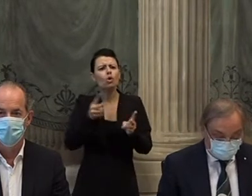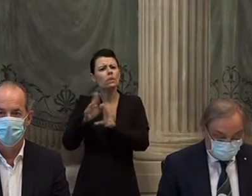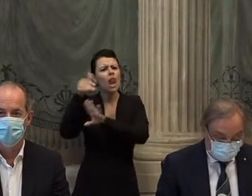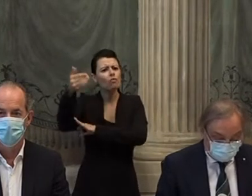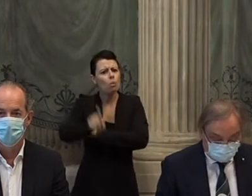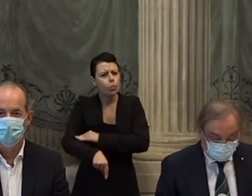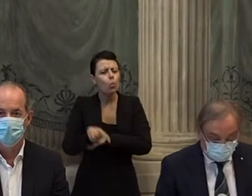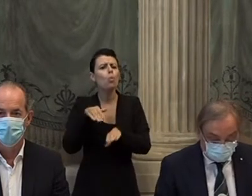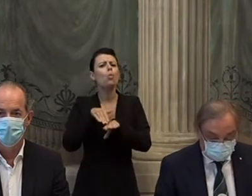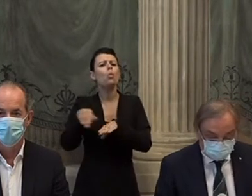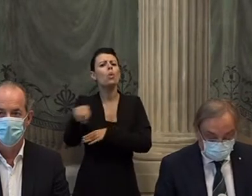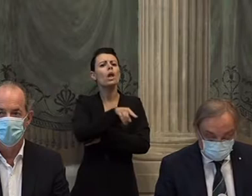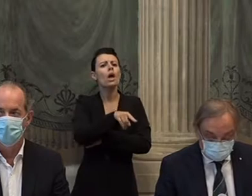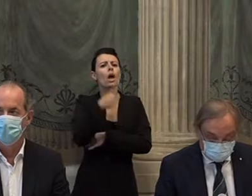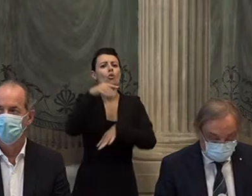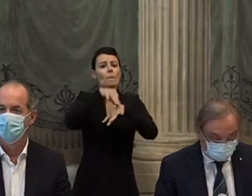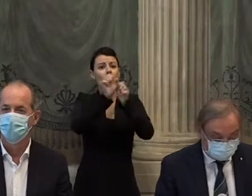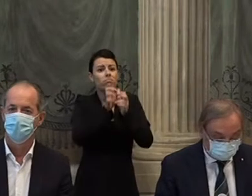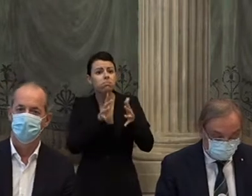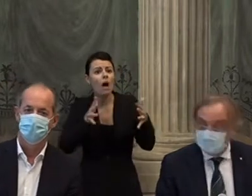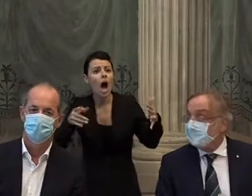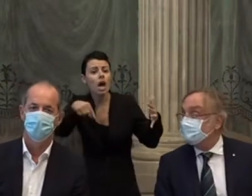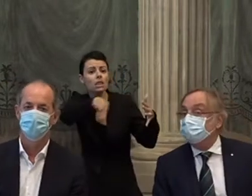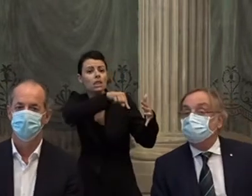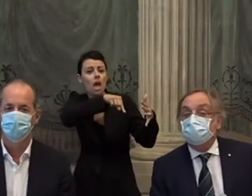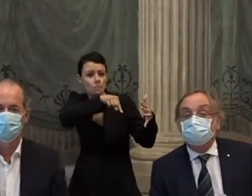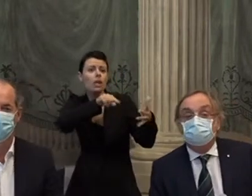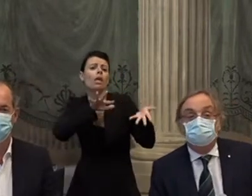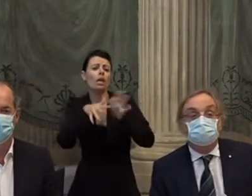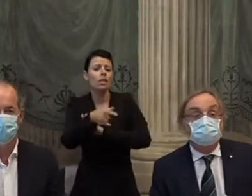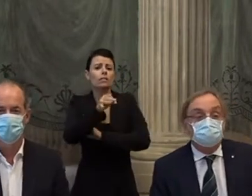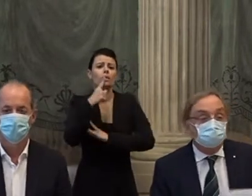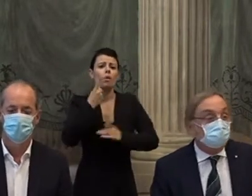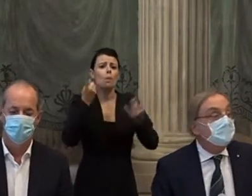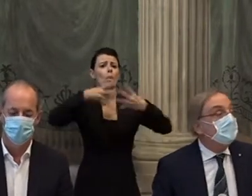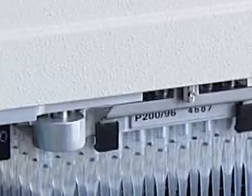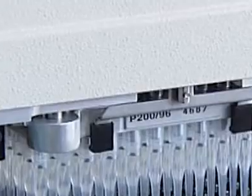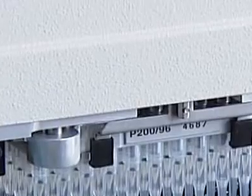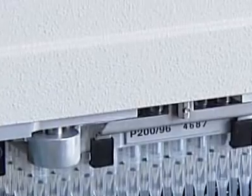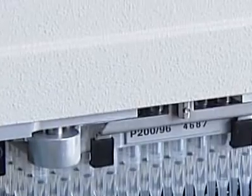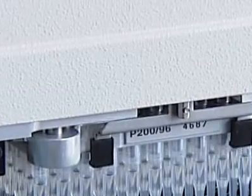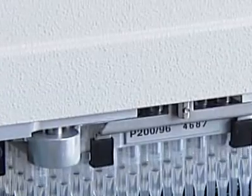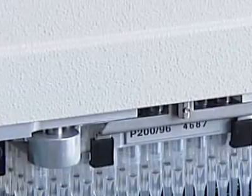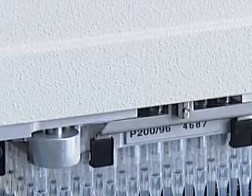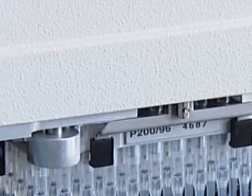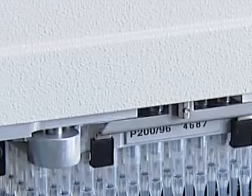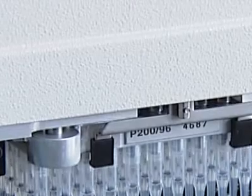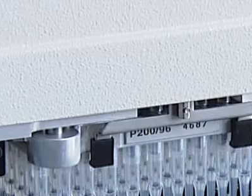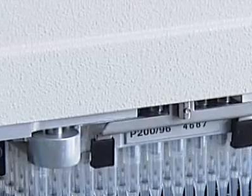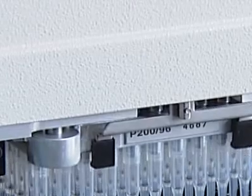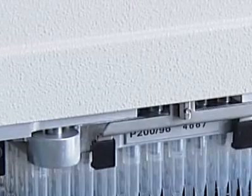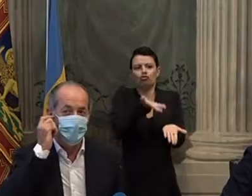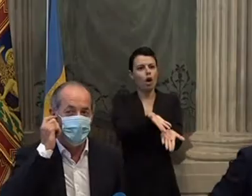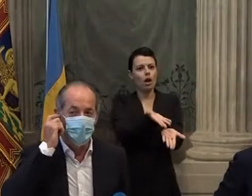della pandemia ed essere quindi di estrema rilevanza per i sistemi sanitari di tutto il mondo. Per Zaia un orgoglio